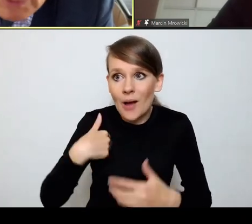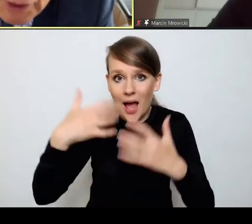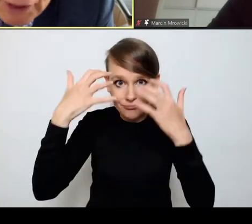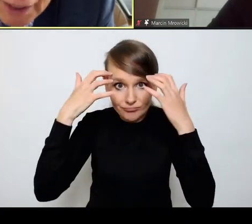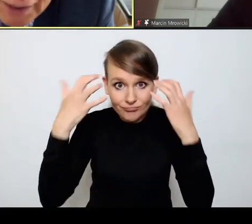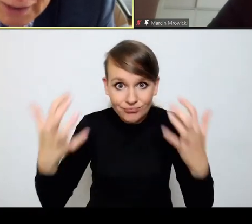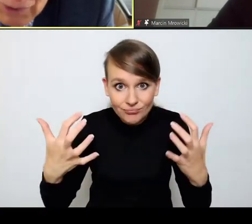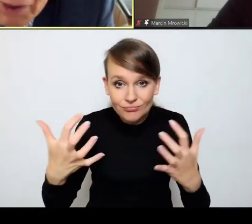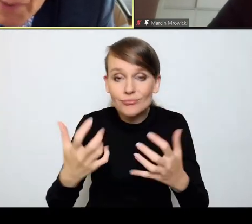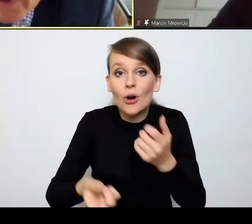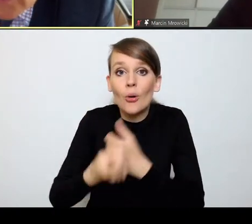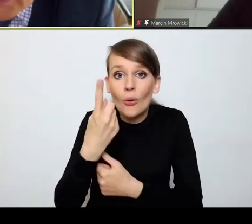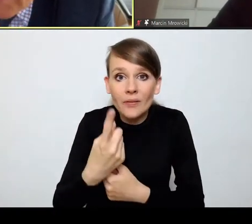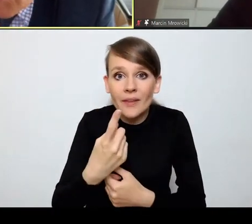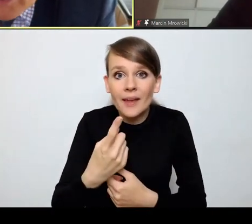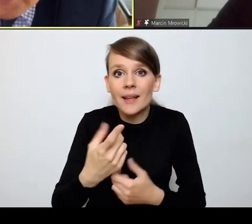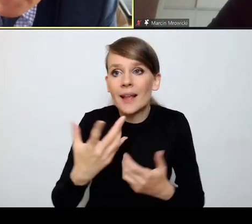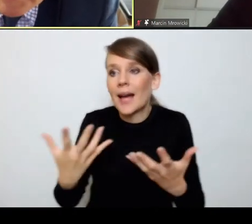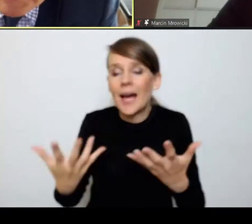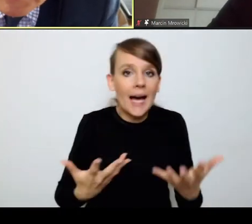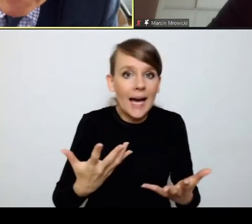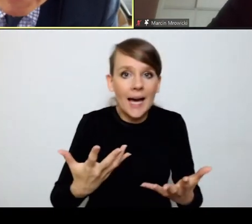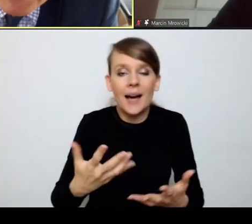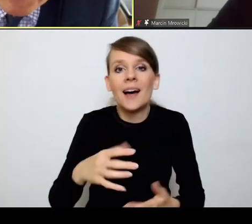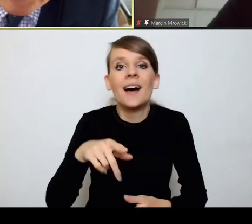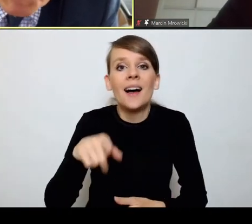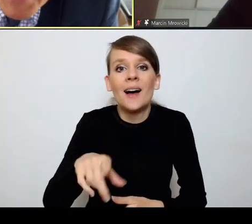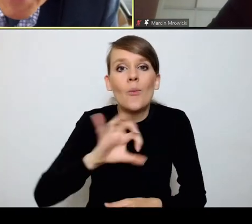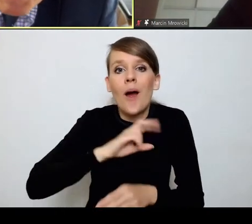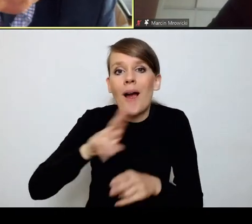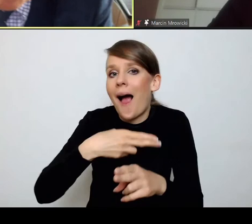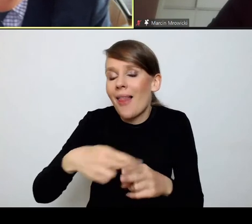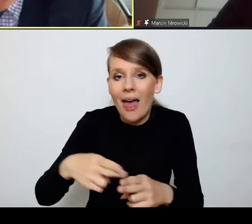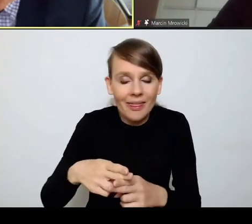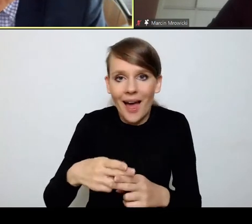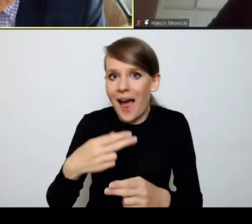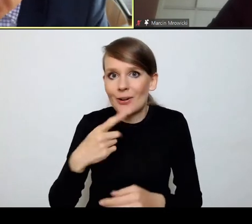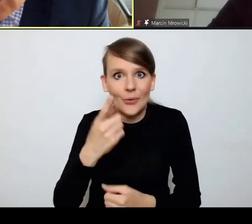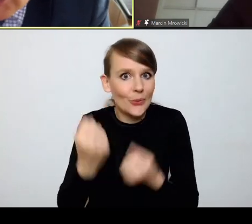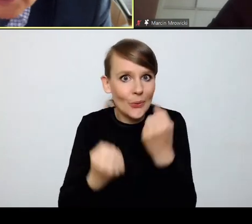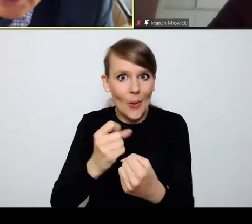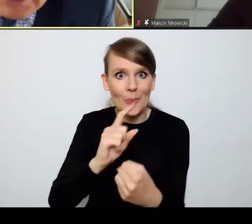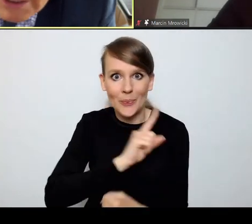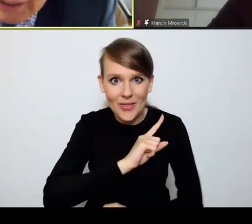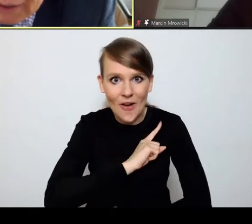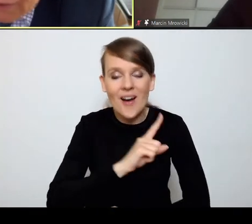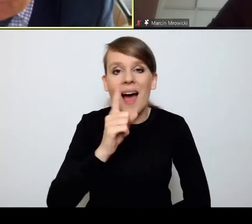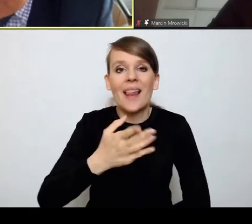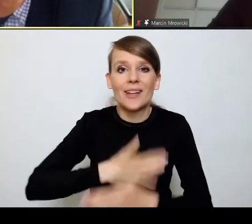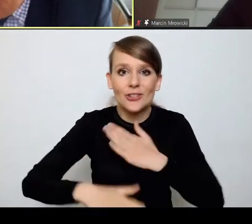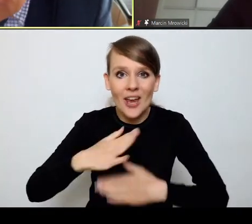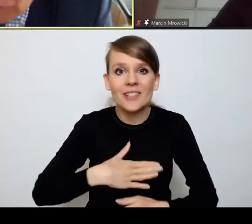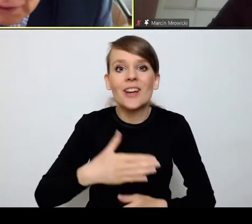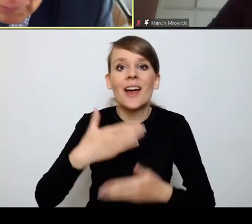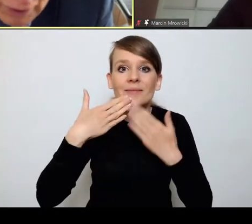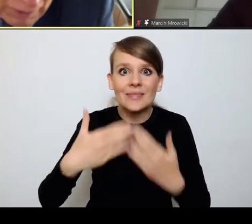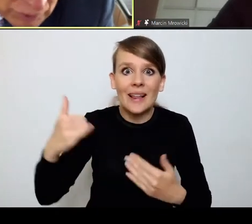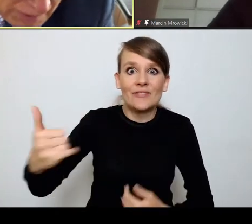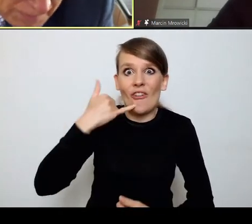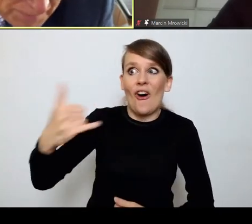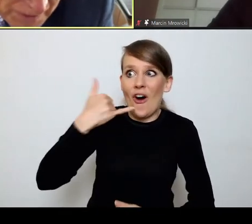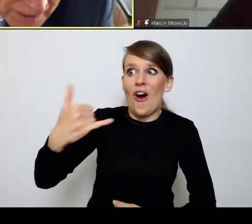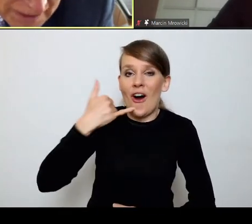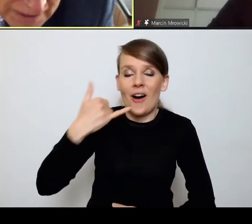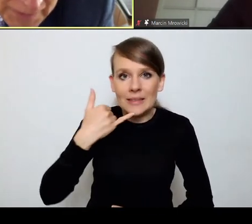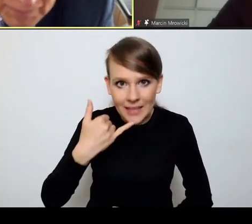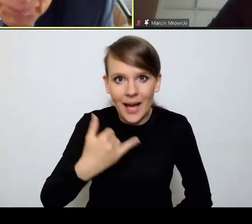spowodował, że trochę nie panuje nad własnym kalendarzem, ale cieszę się, że dzięki interwencjom telefonicznym udało